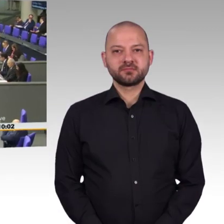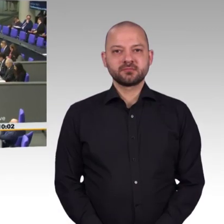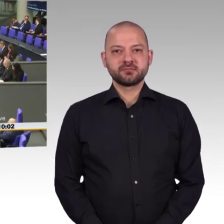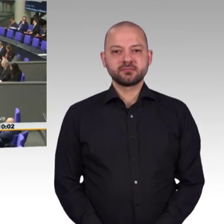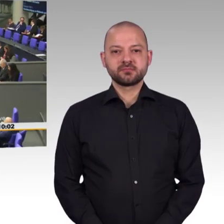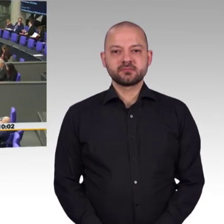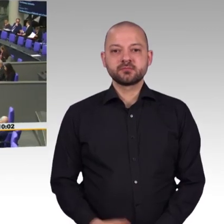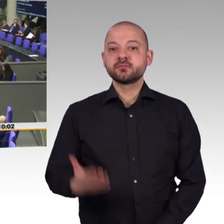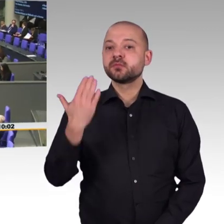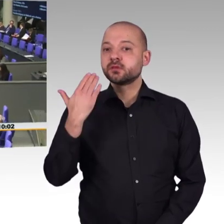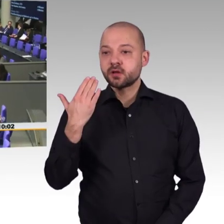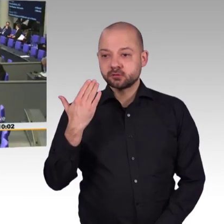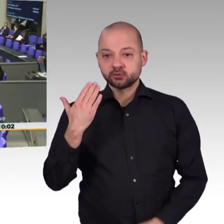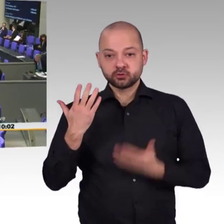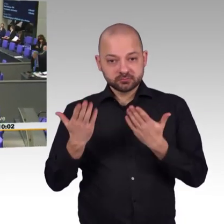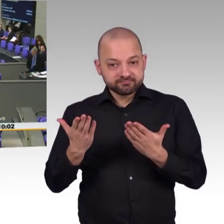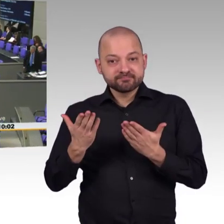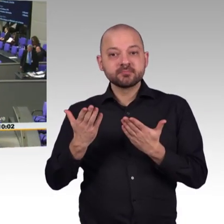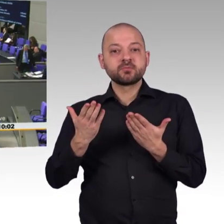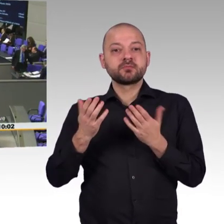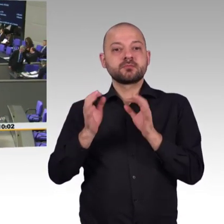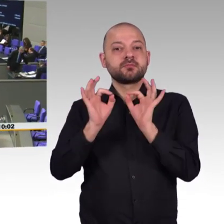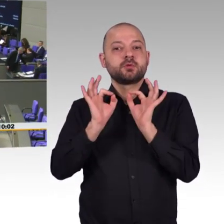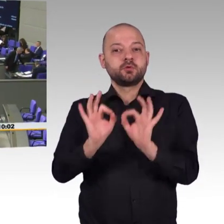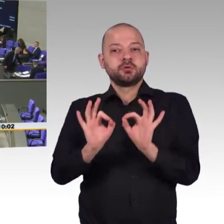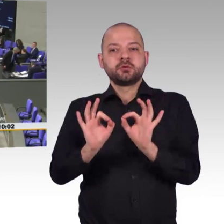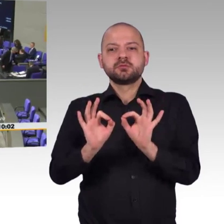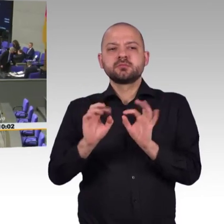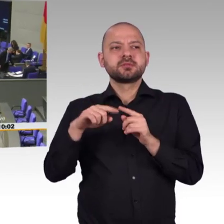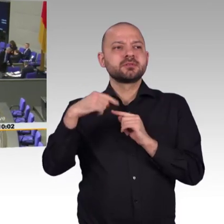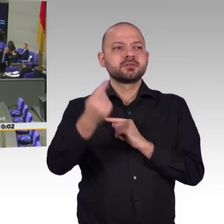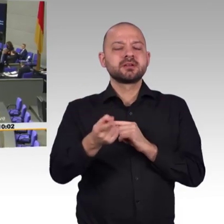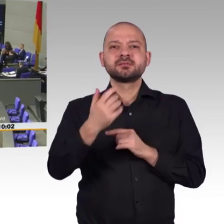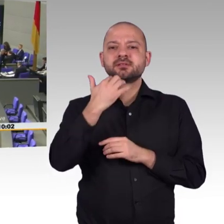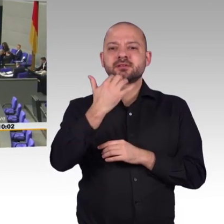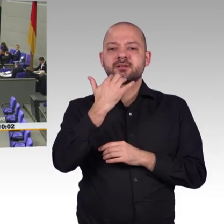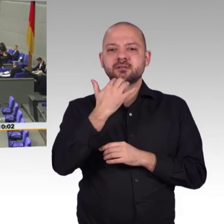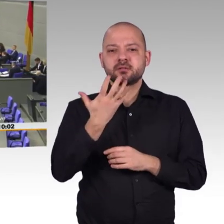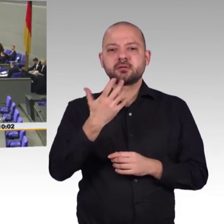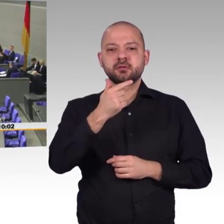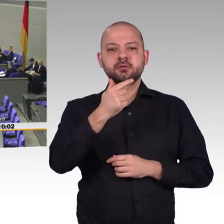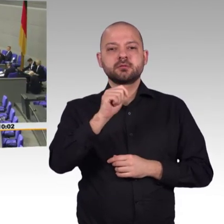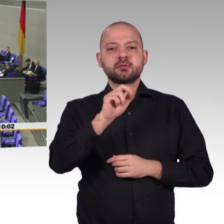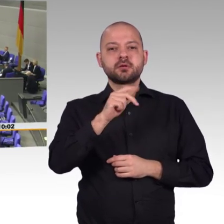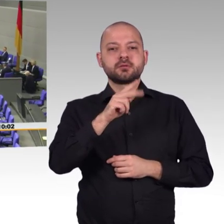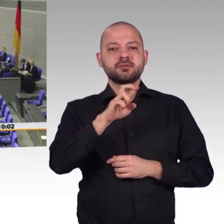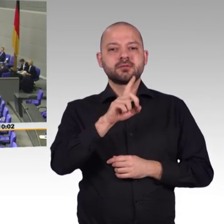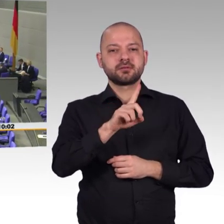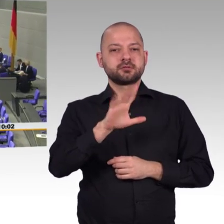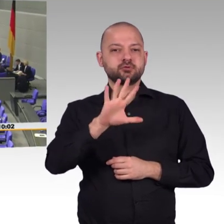Herr Präsident! Meine Damen und Herren! Lassen Sie mich zu Beginn der Debatte zwei, drei Worte zu dieser Urheberrechtsrichtlinie sagen. Das wurde ja in